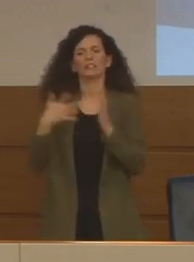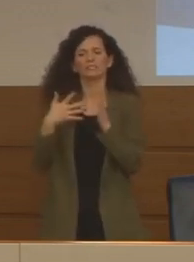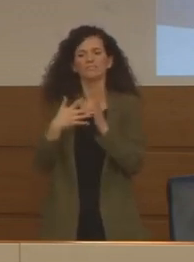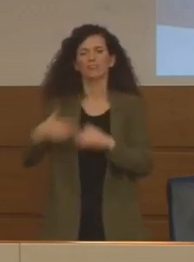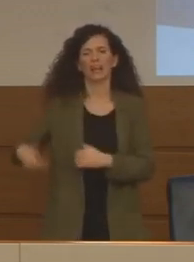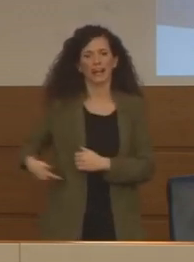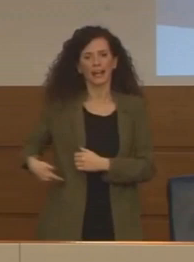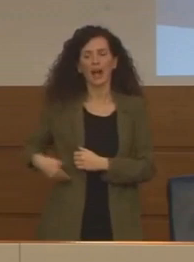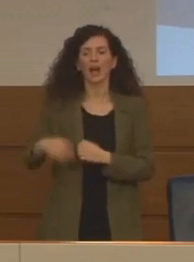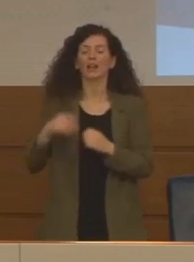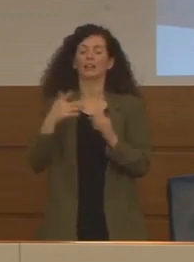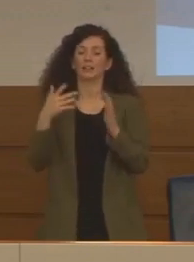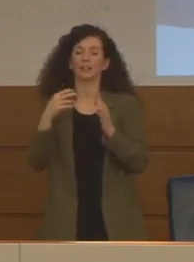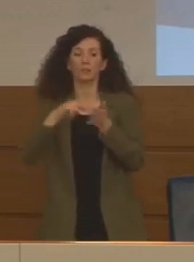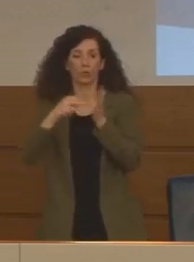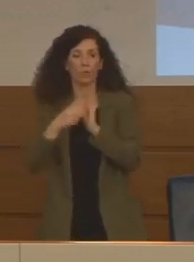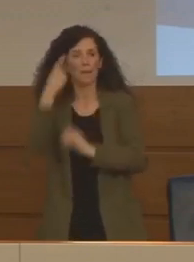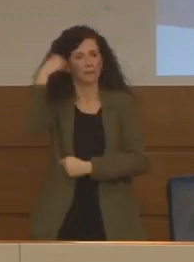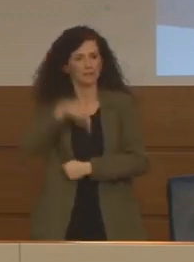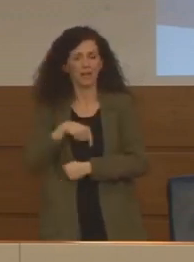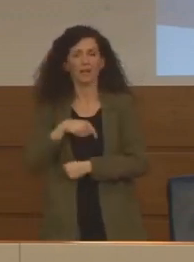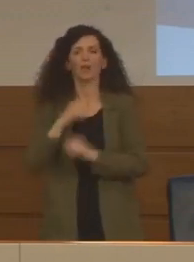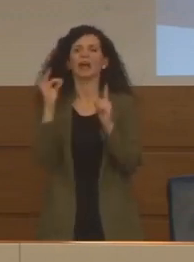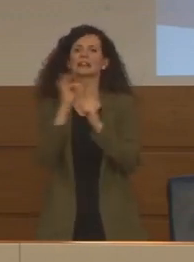renali, disturbi psichiatrici, diabete mellito, obesità.